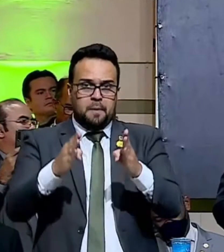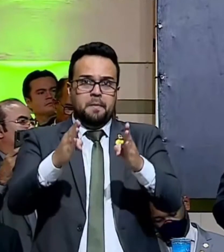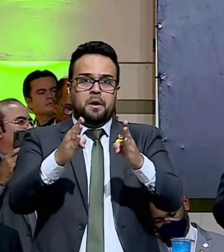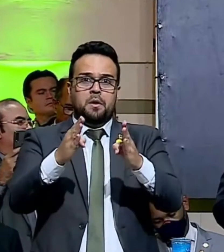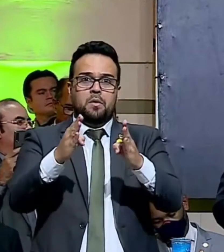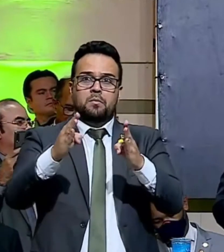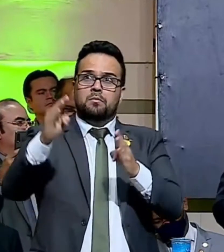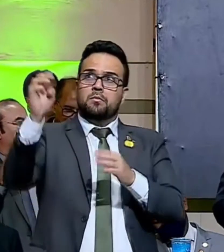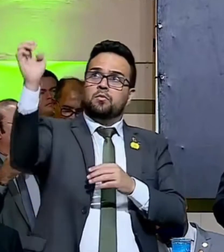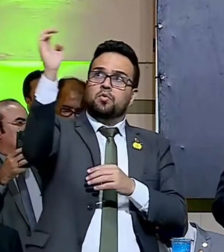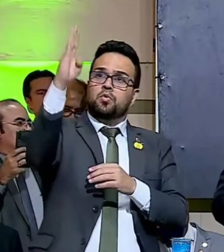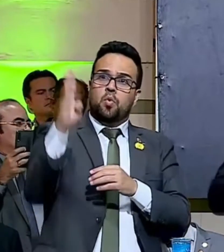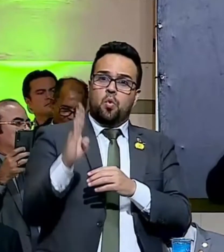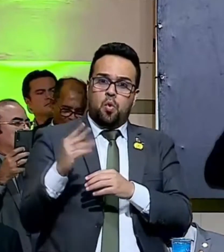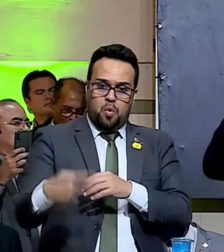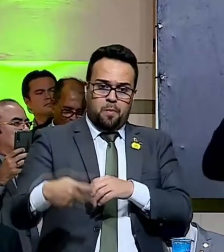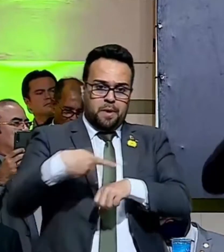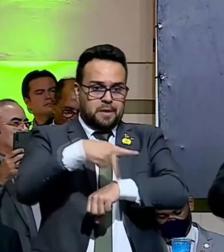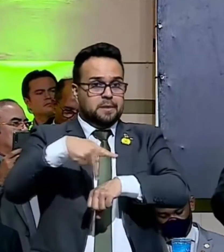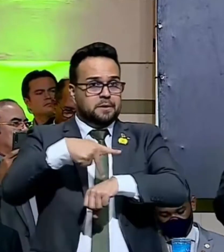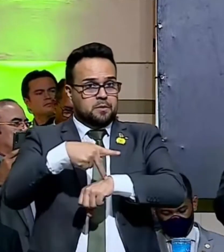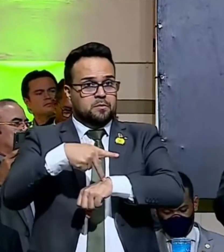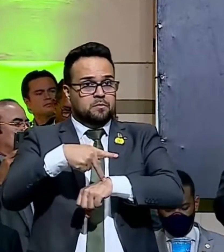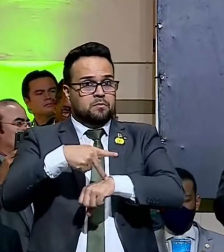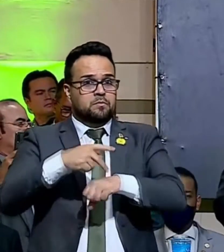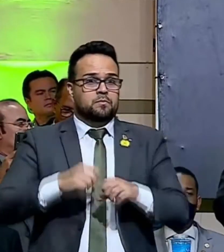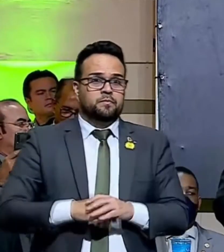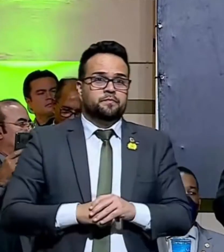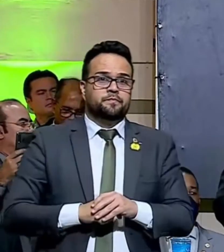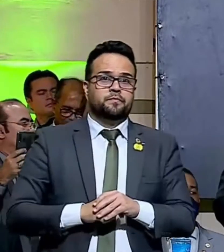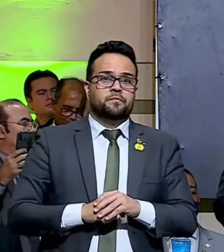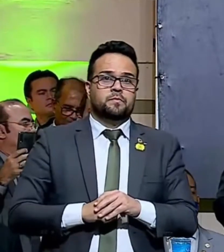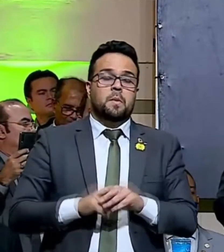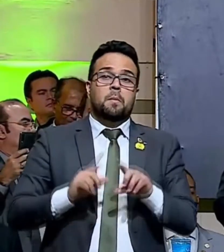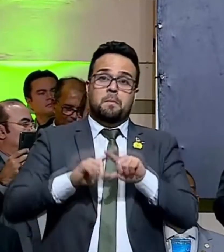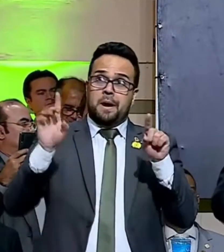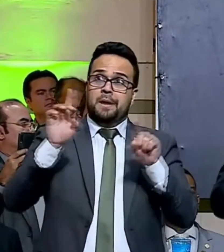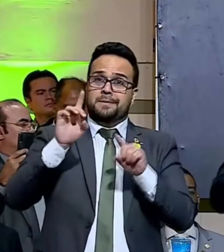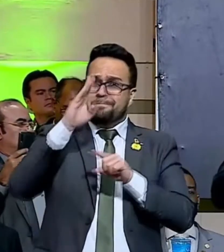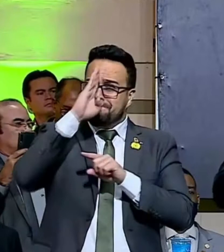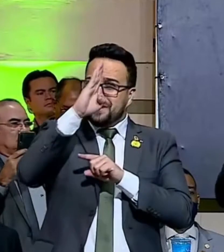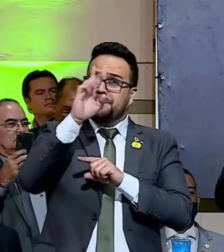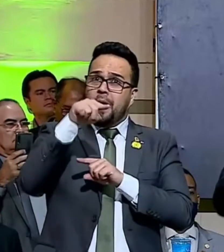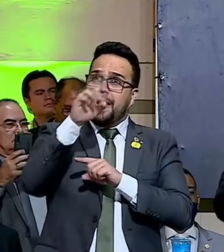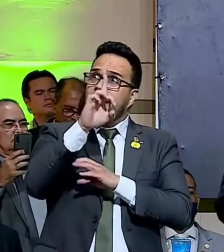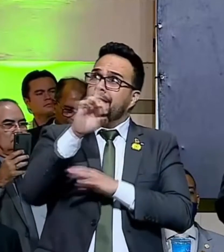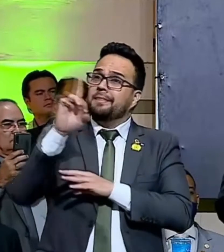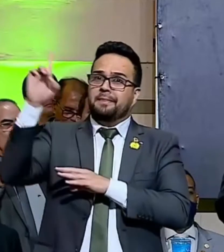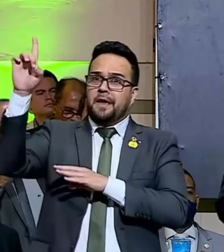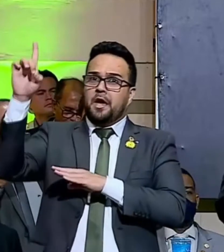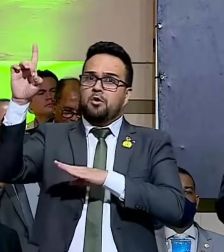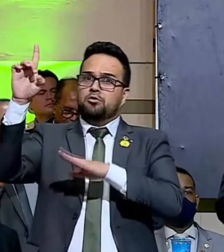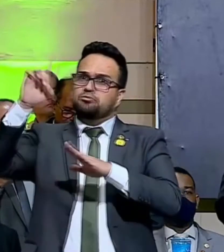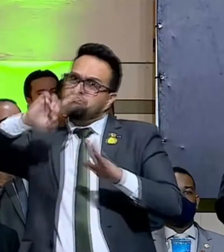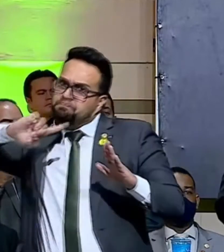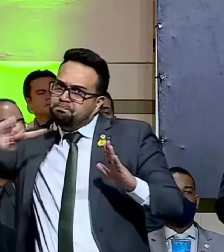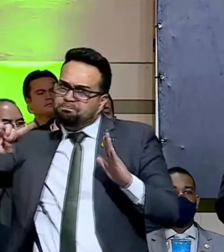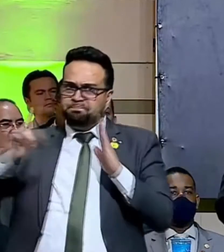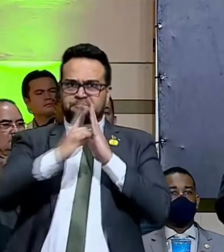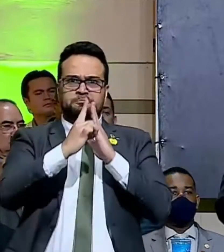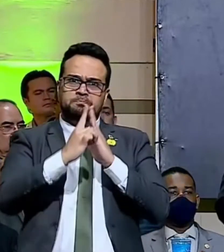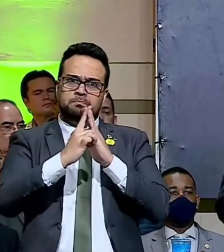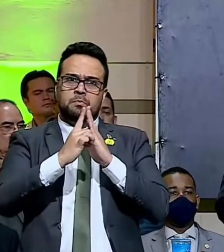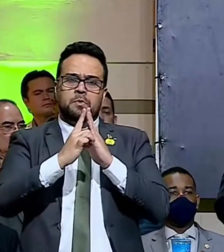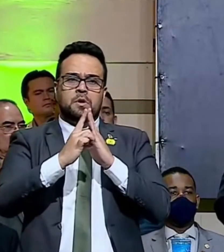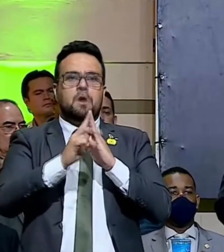pátria, sempre tendo ele à frente, vamos no